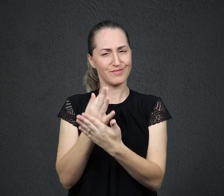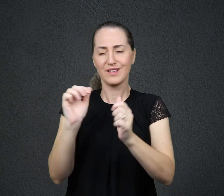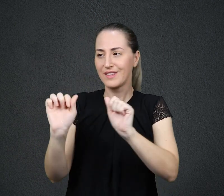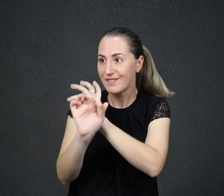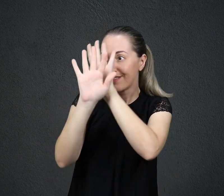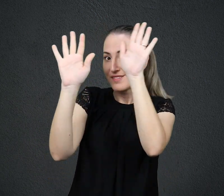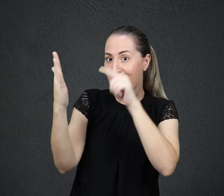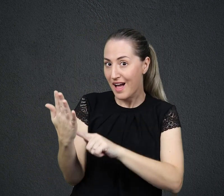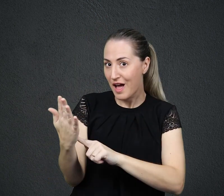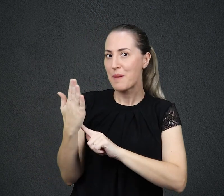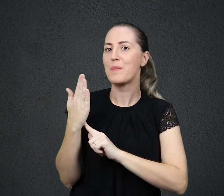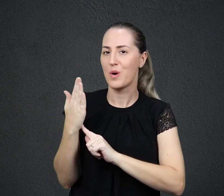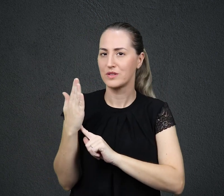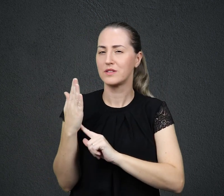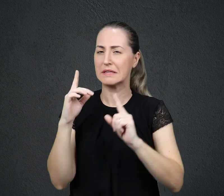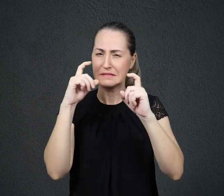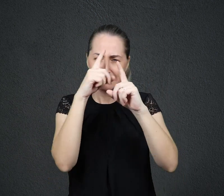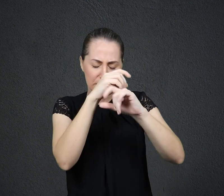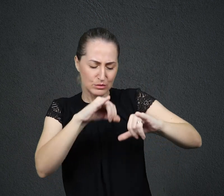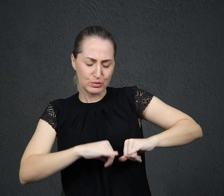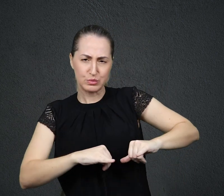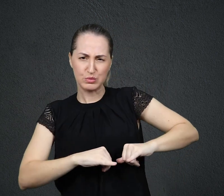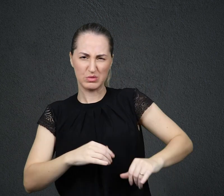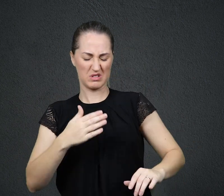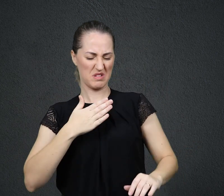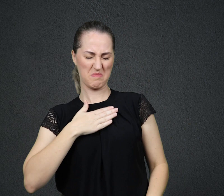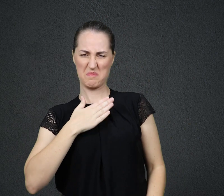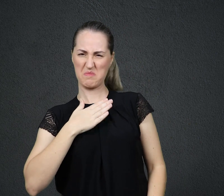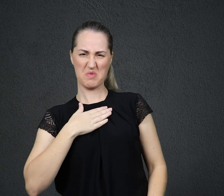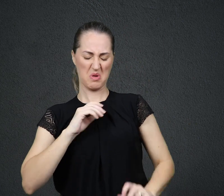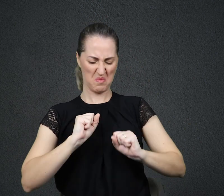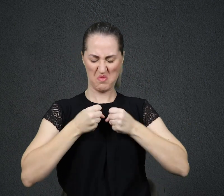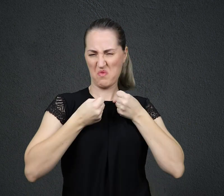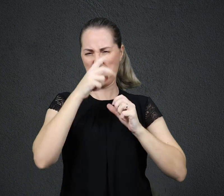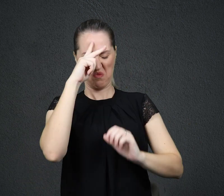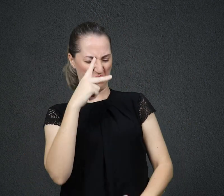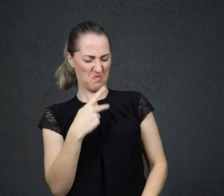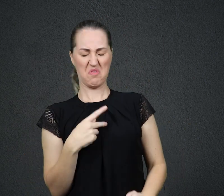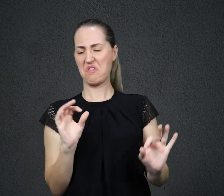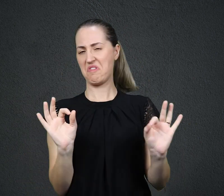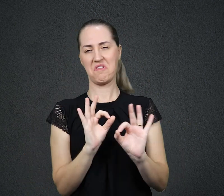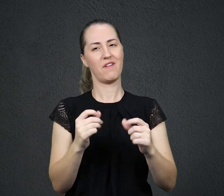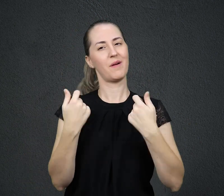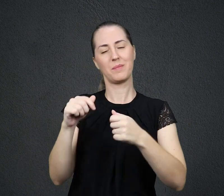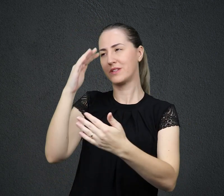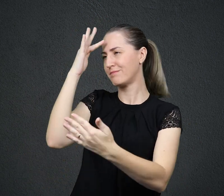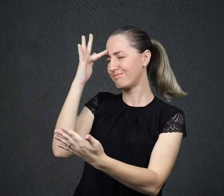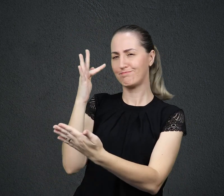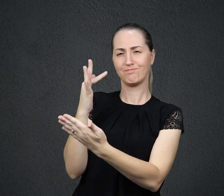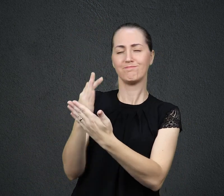dificuldades com nosso próprio esforço. Mas, quando cultivamos nossa fé em Deus e em sua fidelidade, veremos que